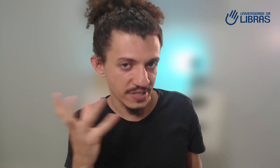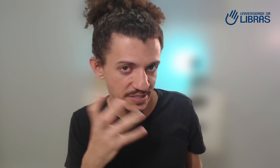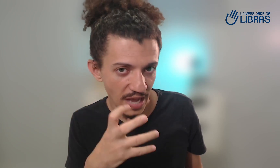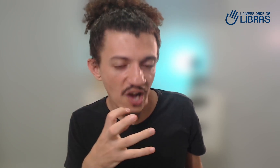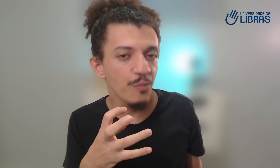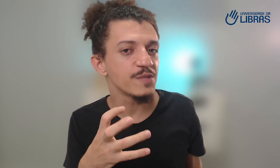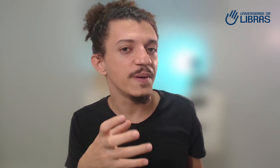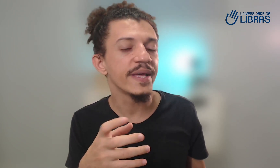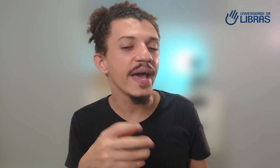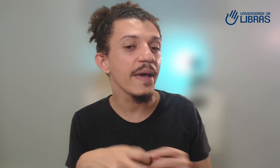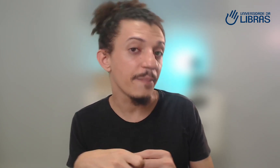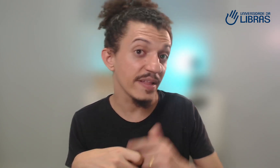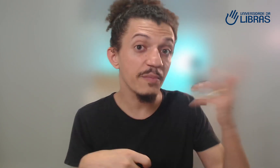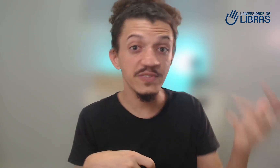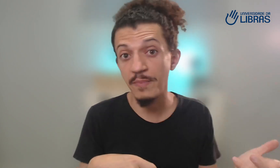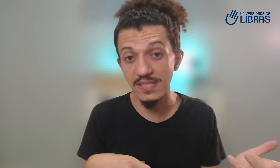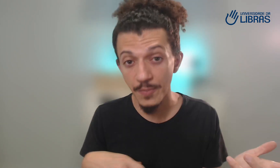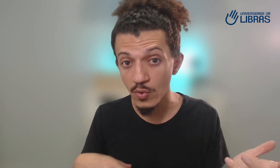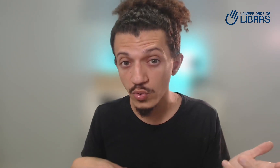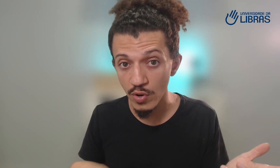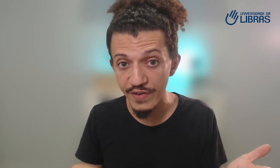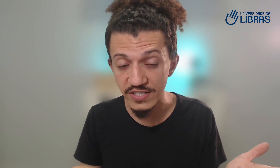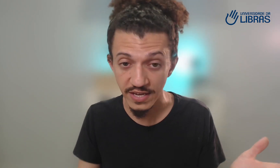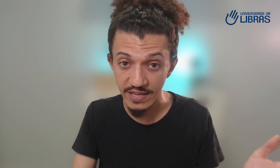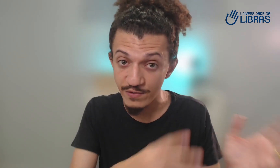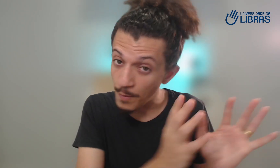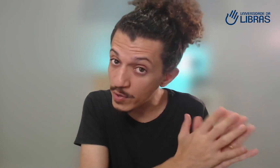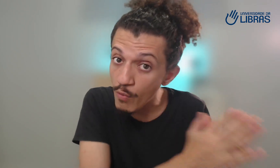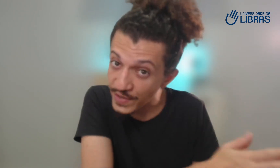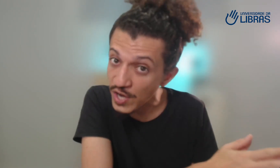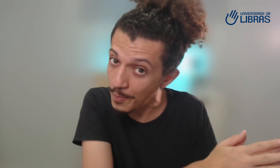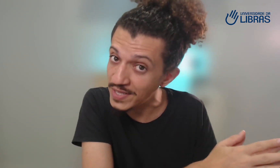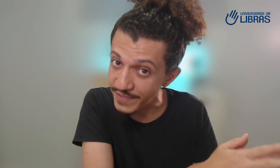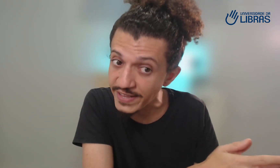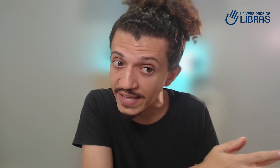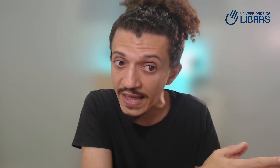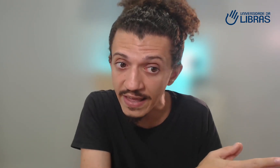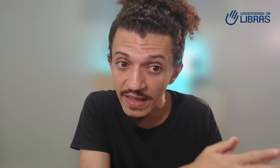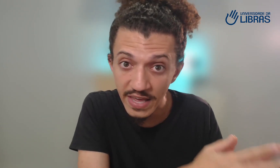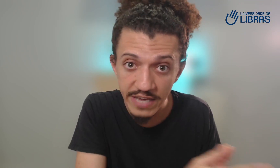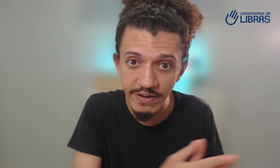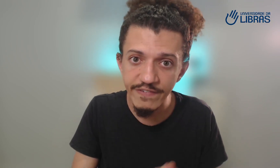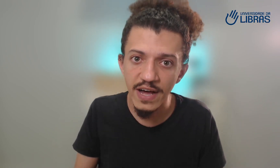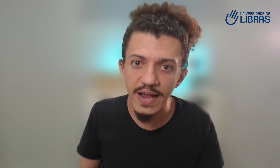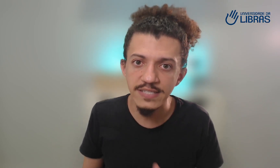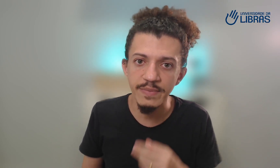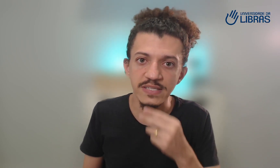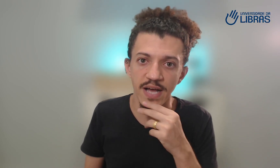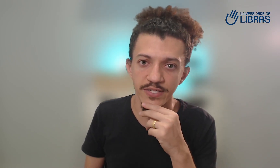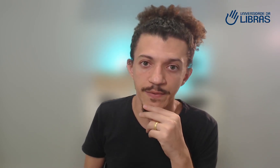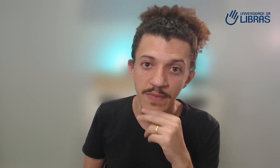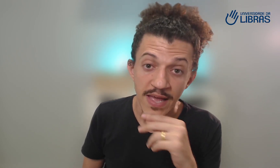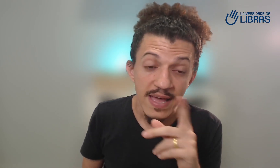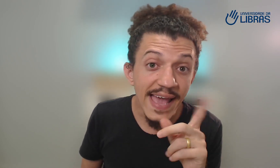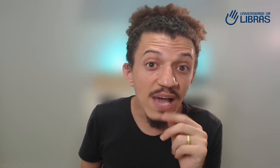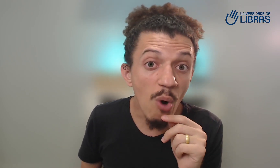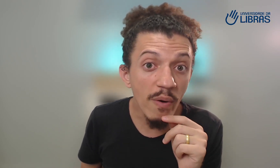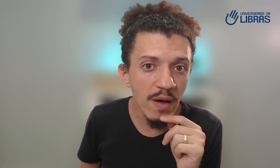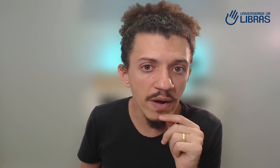processar, como eu expliquei, para você passar para a cultura ouvinte, da forma que o ouvinte realmente vai entender e vai ficar claro essa mensagem. E aí, qual que é o